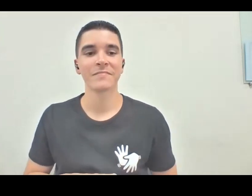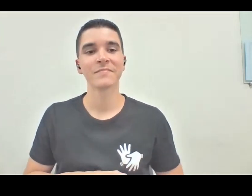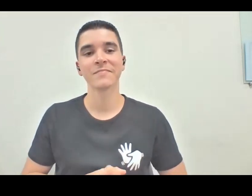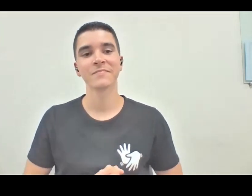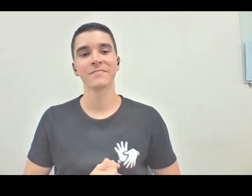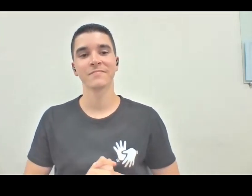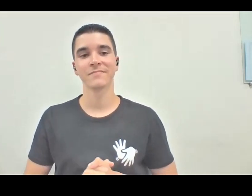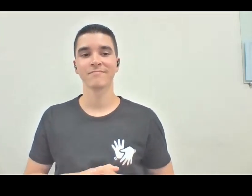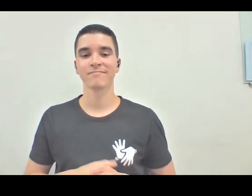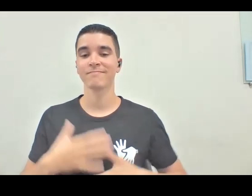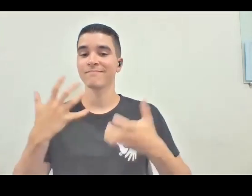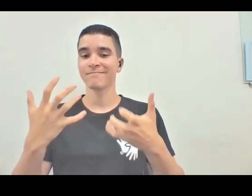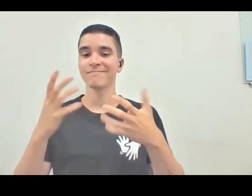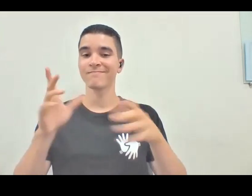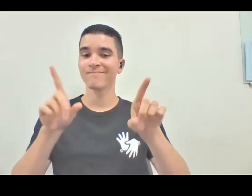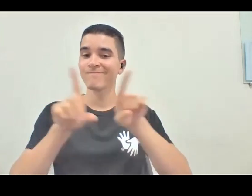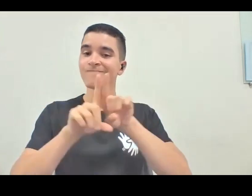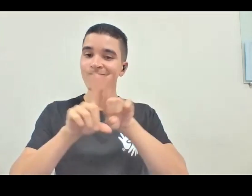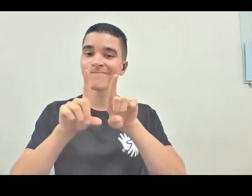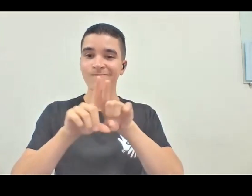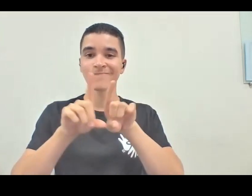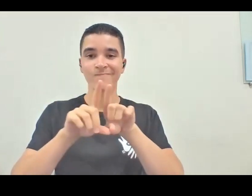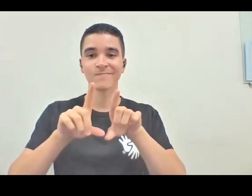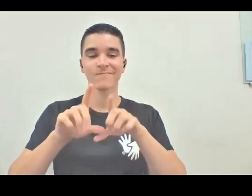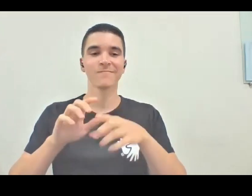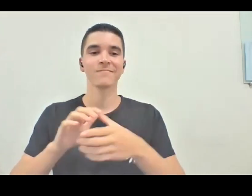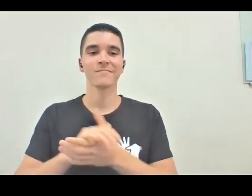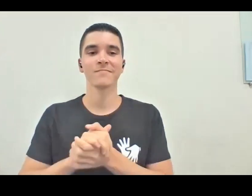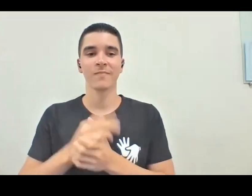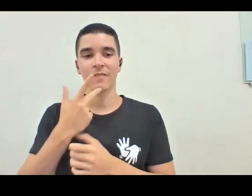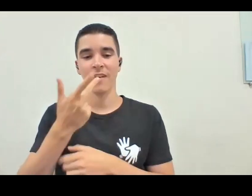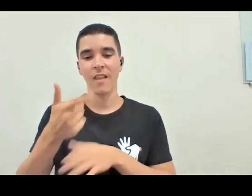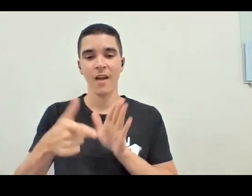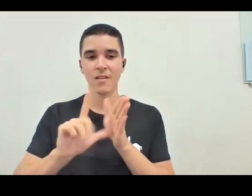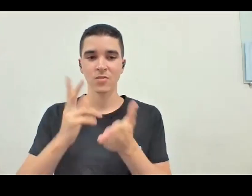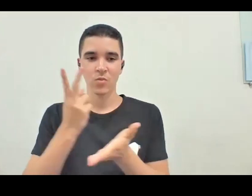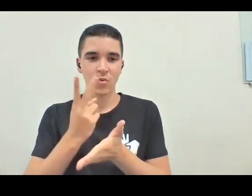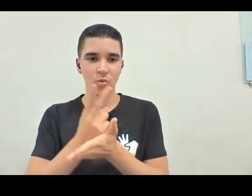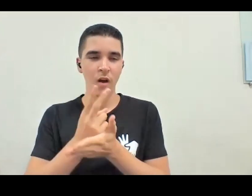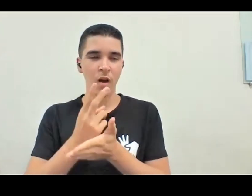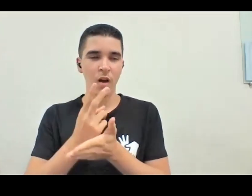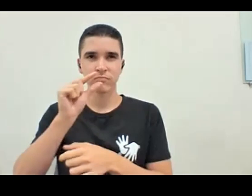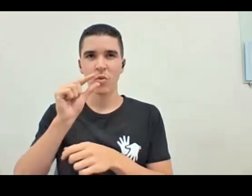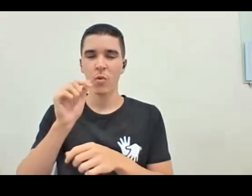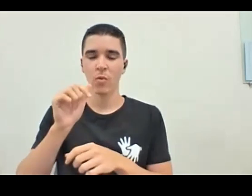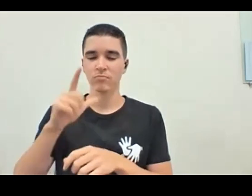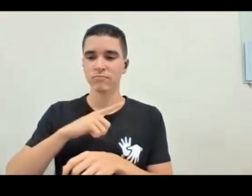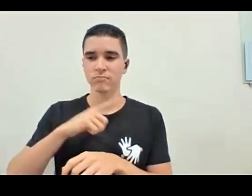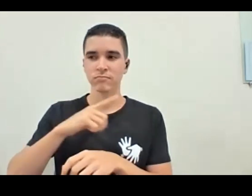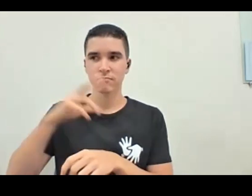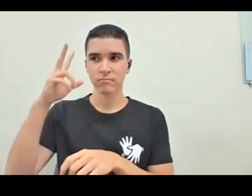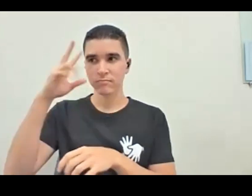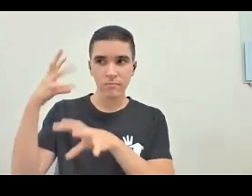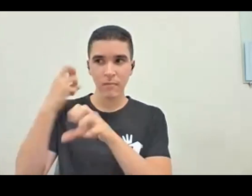Queria também dizer uma coisa assim, antes da gente continuar, um pouco nessa recapitulação, é convidar todos vocês que estão nos